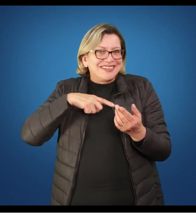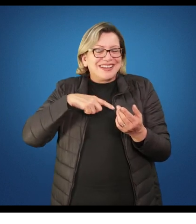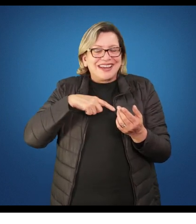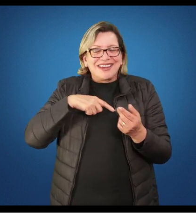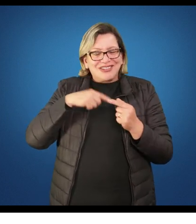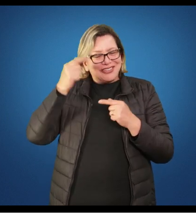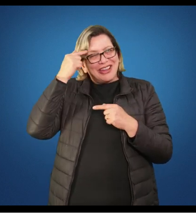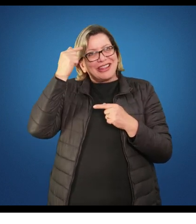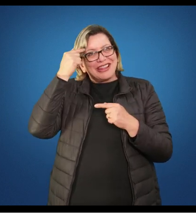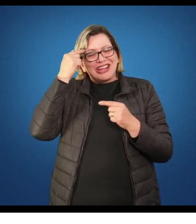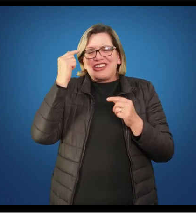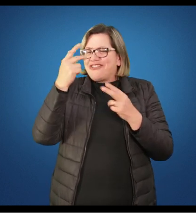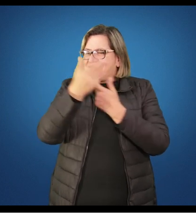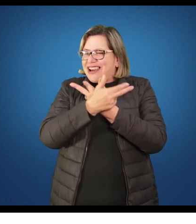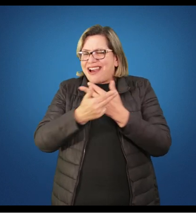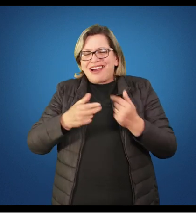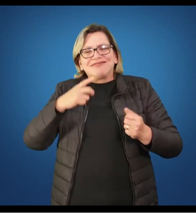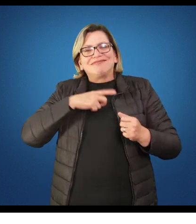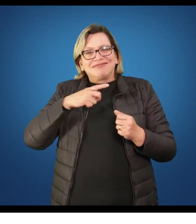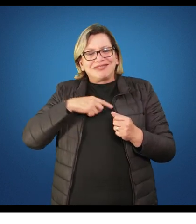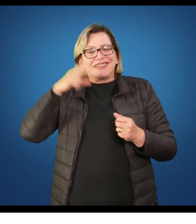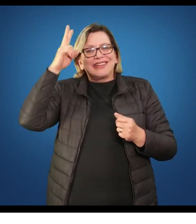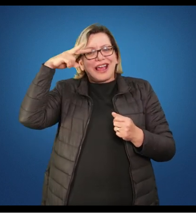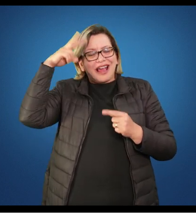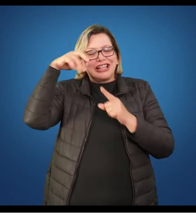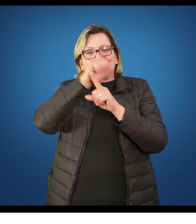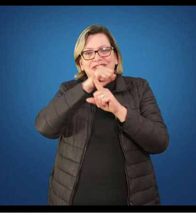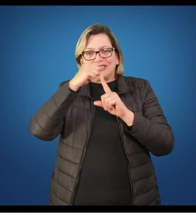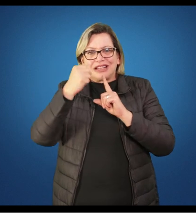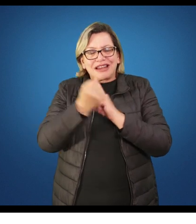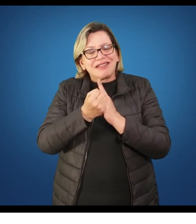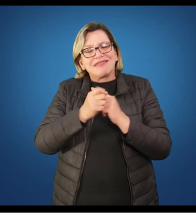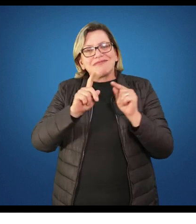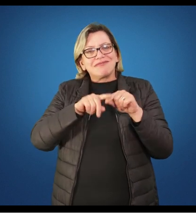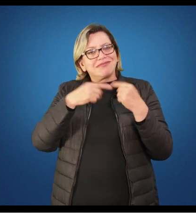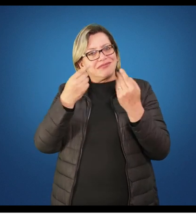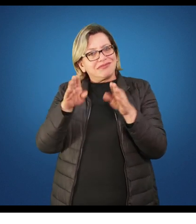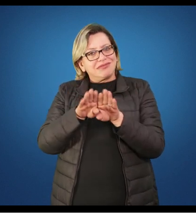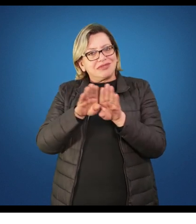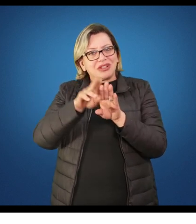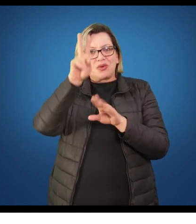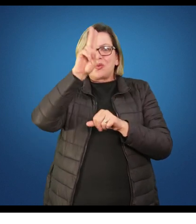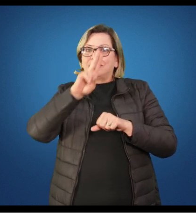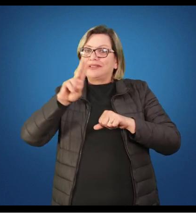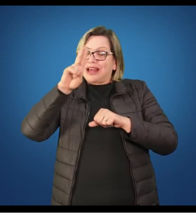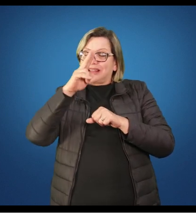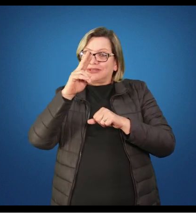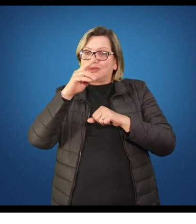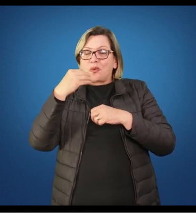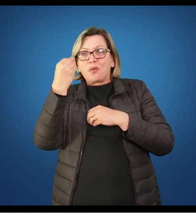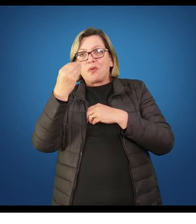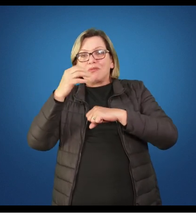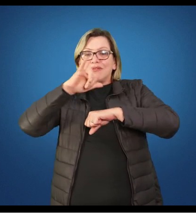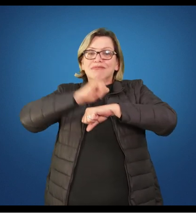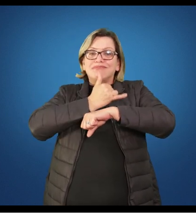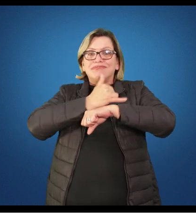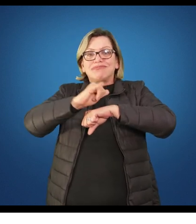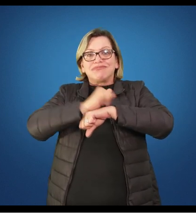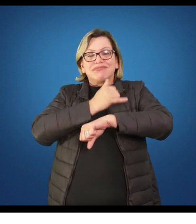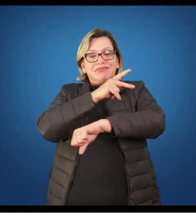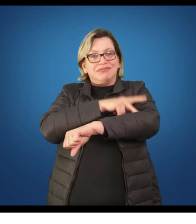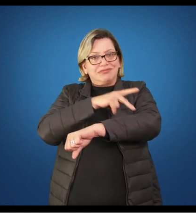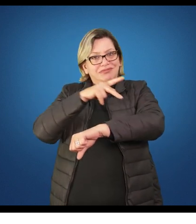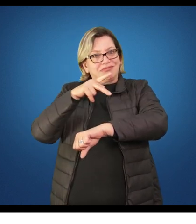história, da sociedade e da humanidade. Mas eles também vão poder ser utilizados como estratégia pedagógica. Então, os jogos e